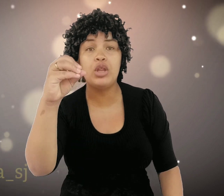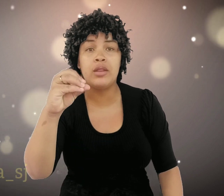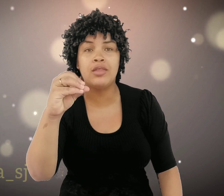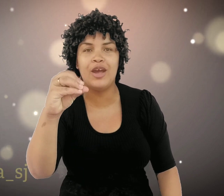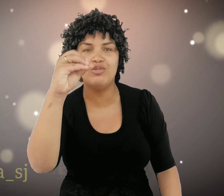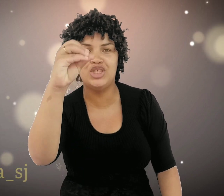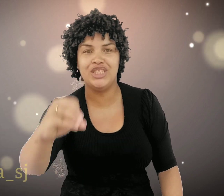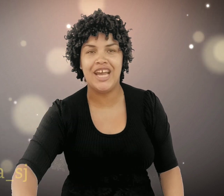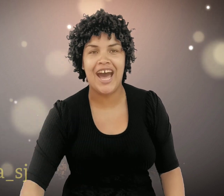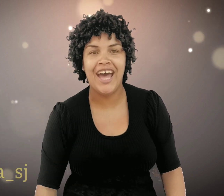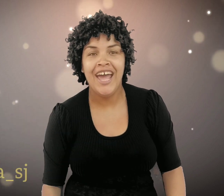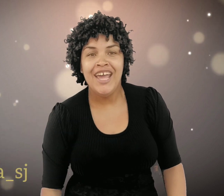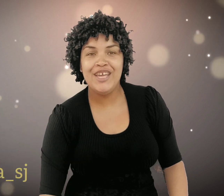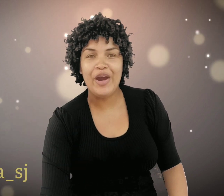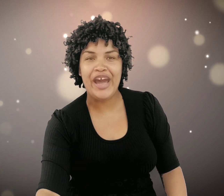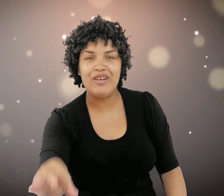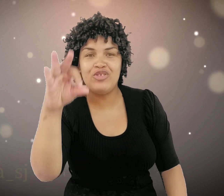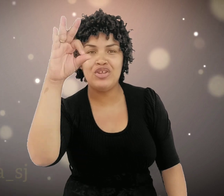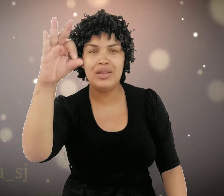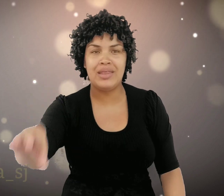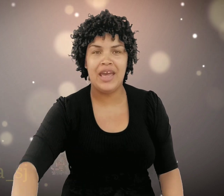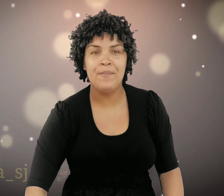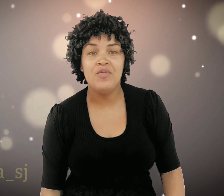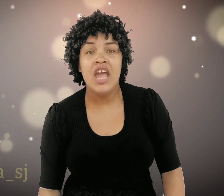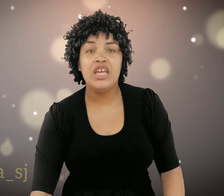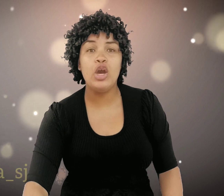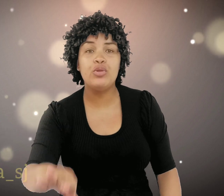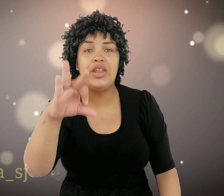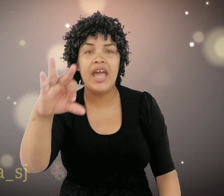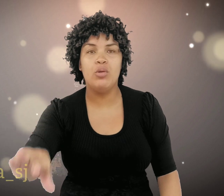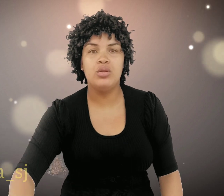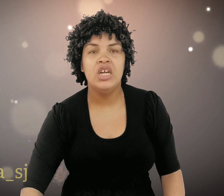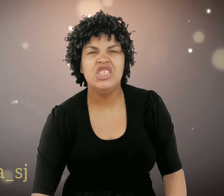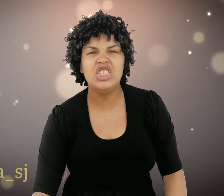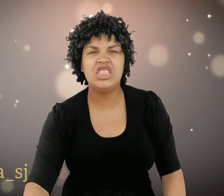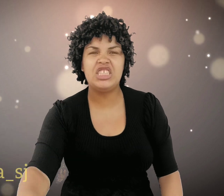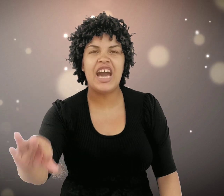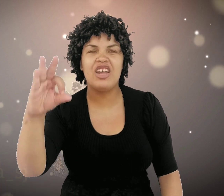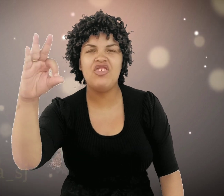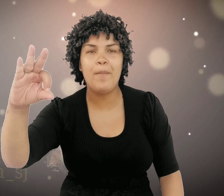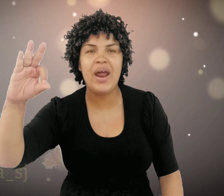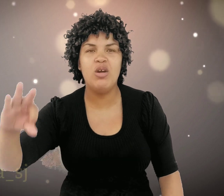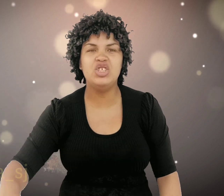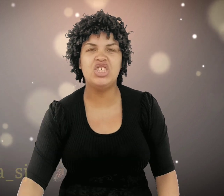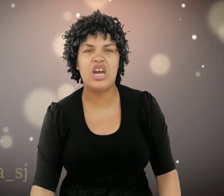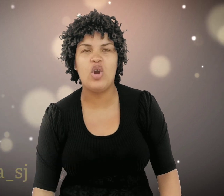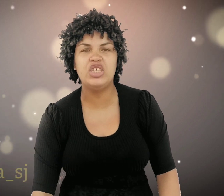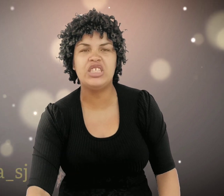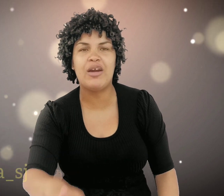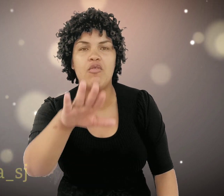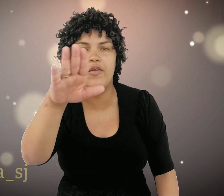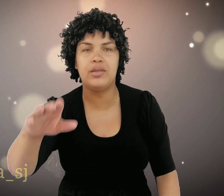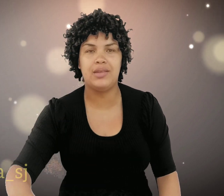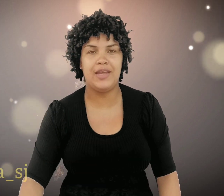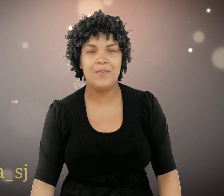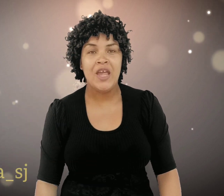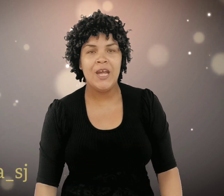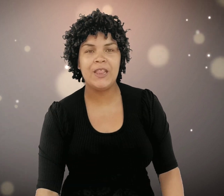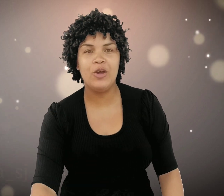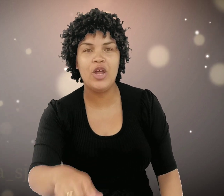terceiro dia. E eu quero te dizer que o Deus de Isaac, de Abraão e de Jacó está com você. Então não